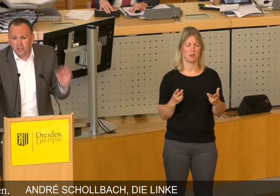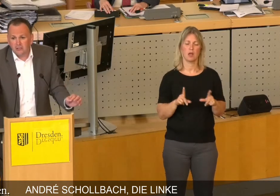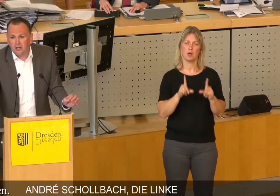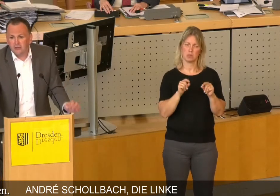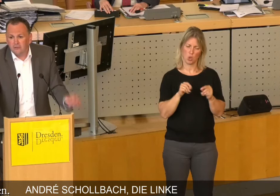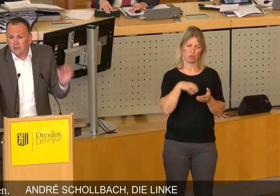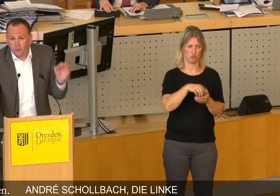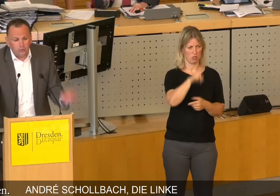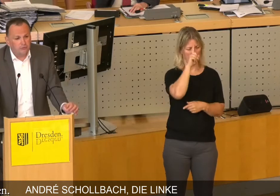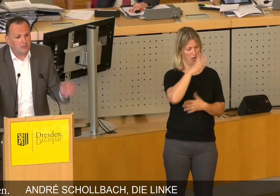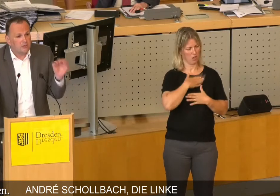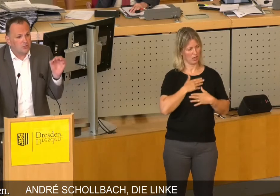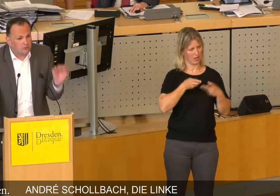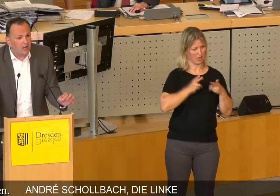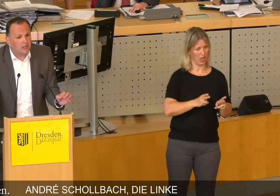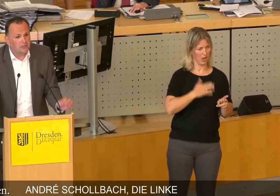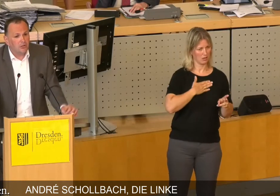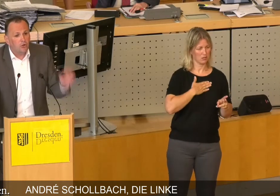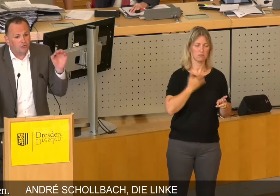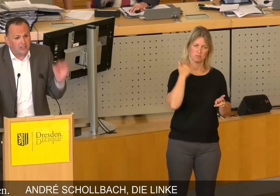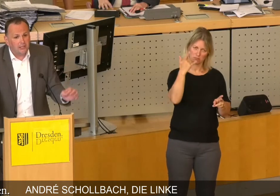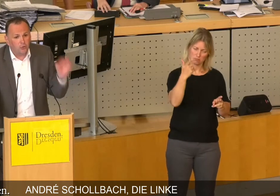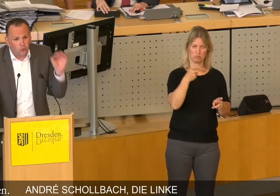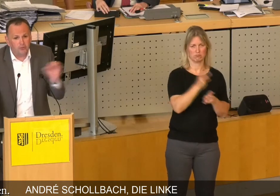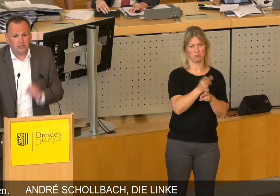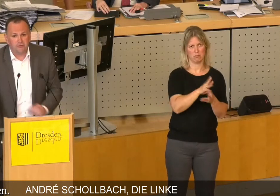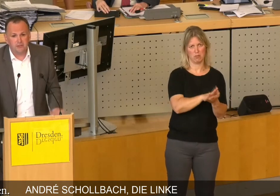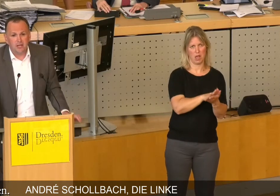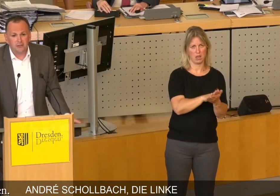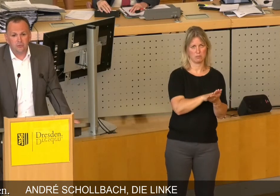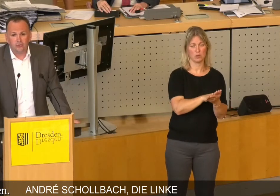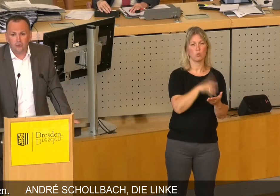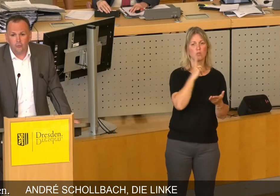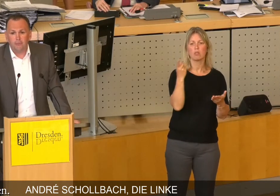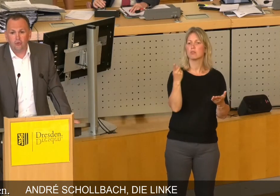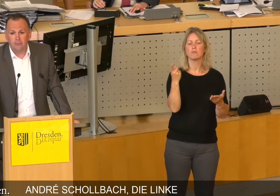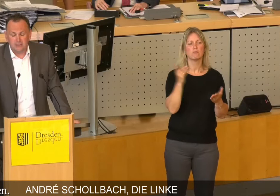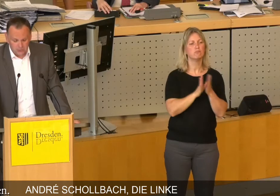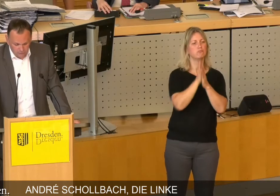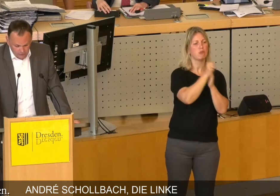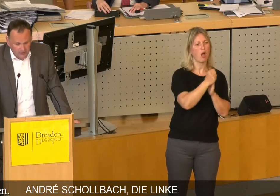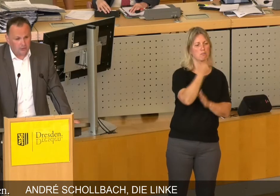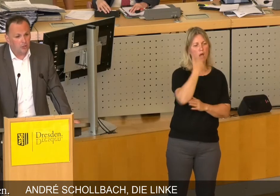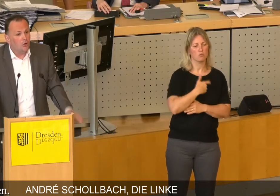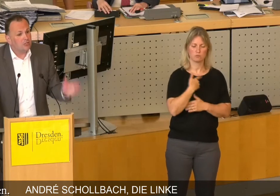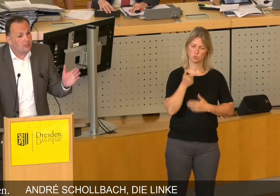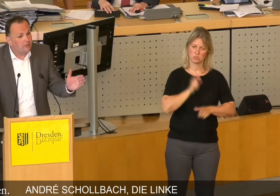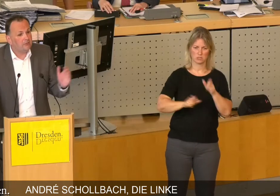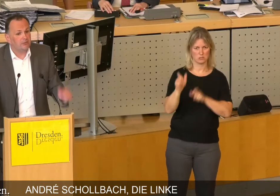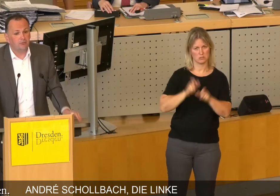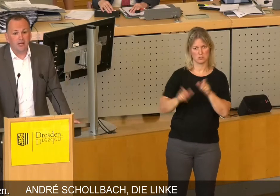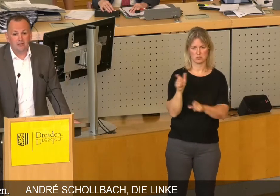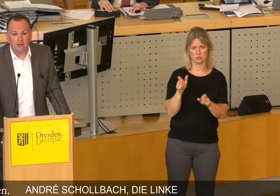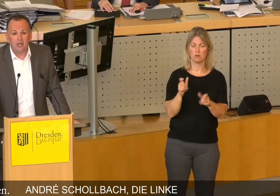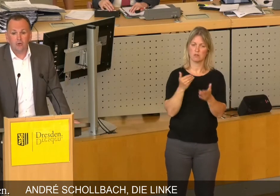des Stadtrates künftig zu wahren und gegen Übergriffigkeiten durch den Oberbürgermeister zu verteidigen? Und deshalb